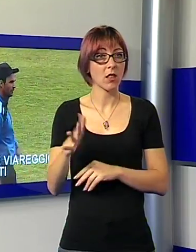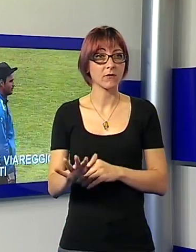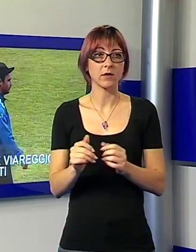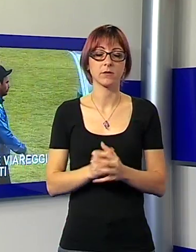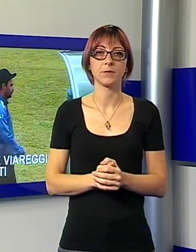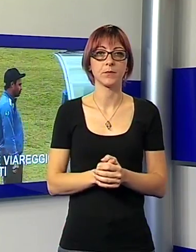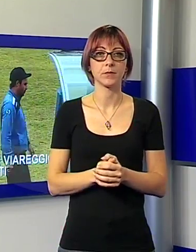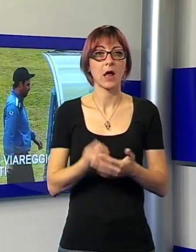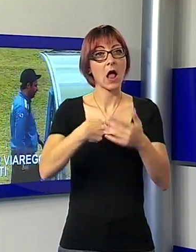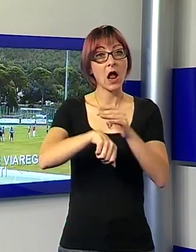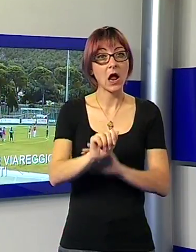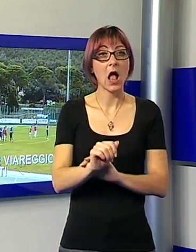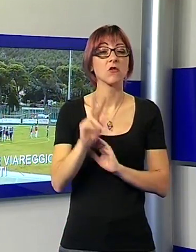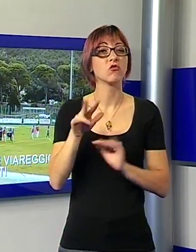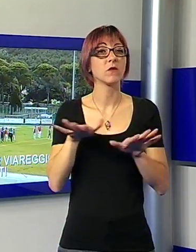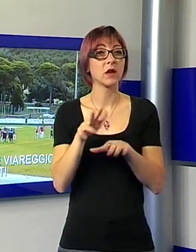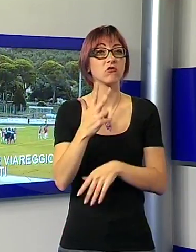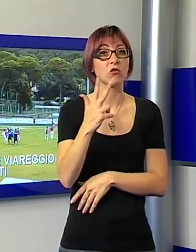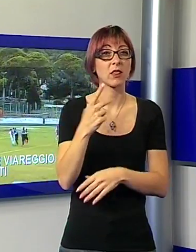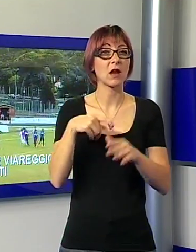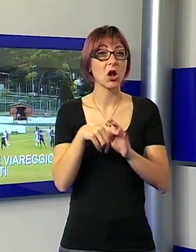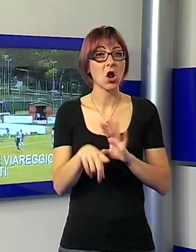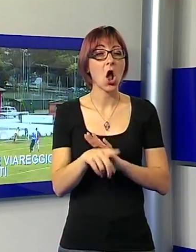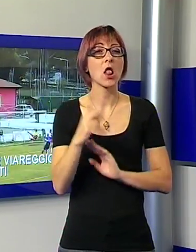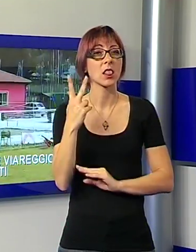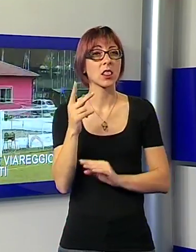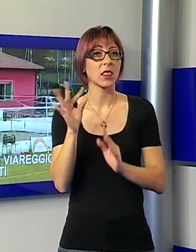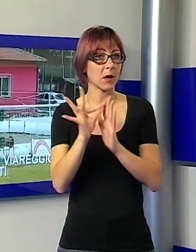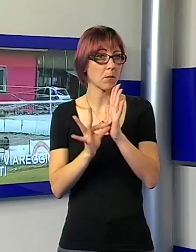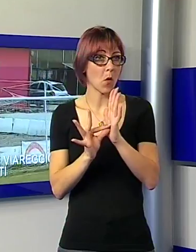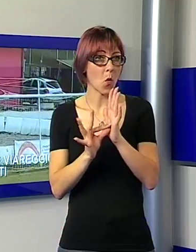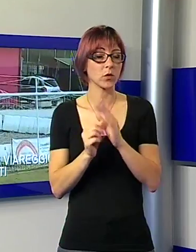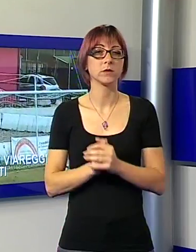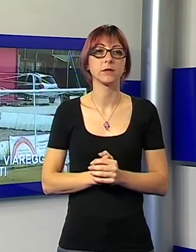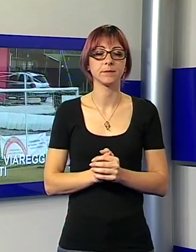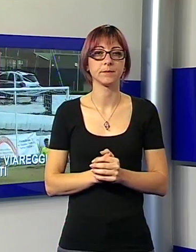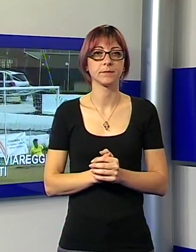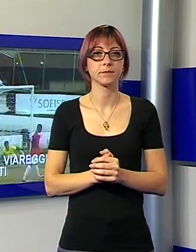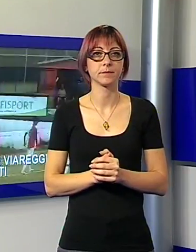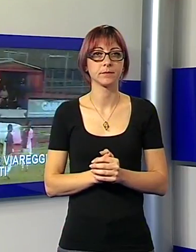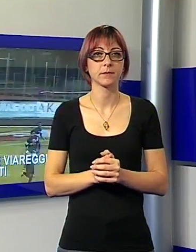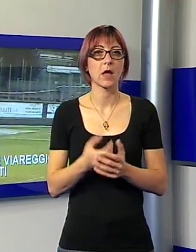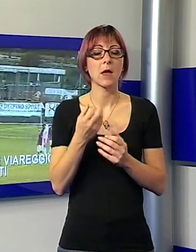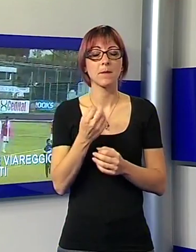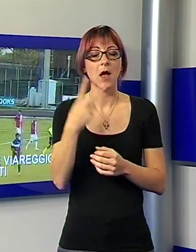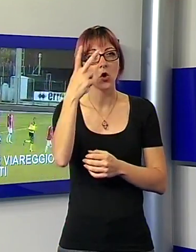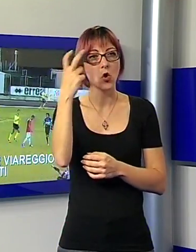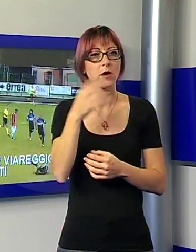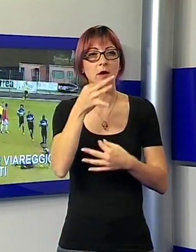e tre punti, esordio alla grande per Guido Pagliuca sulla panchina del Real, prova di carattere per i bianconeri di Masi, capaci di ribaltare